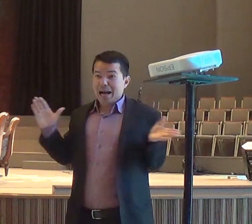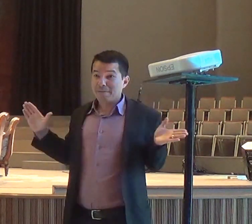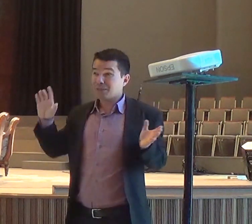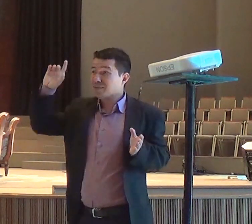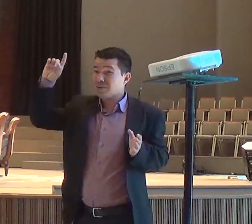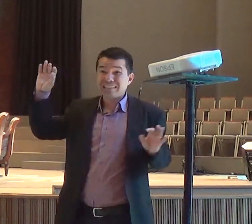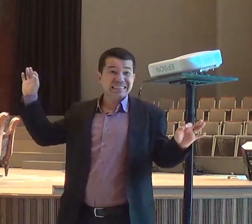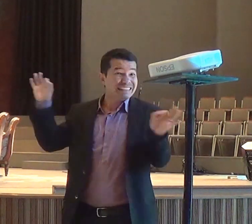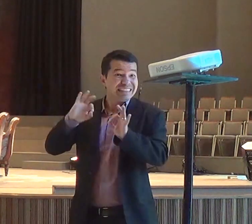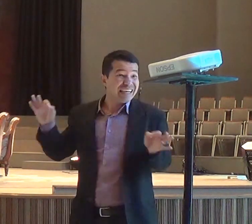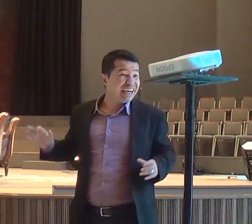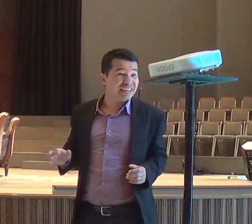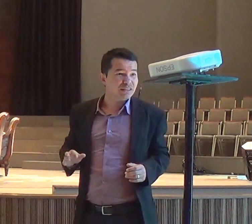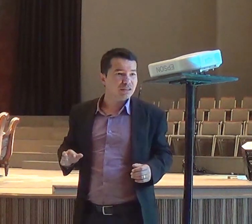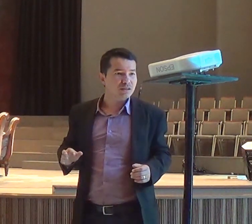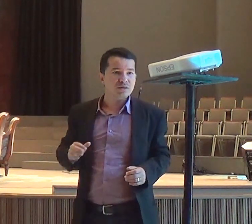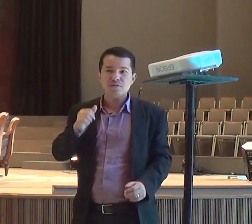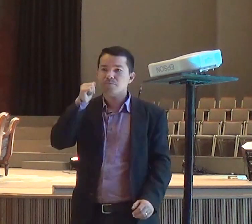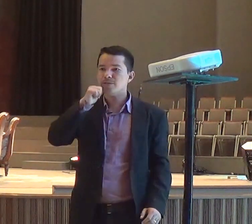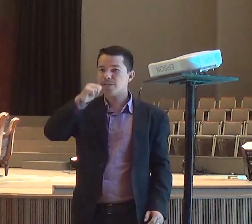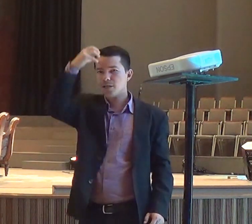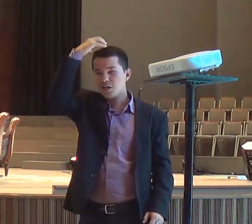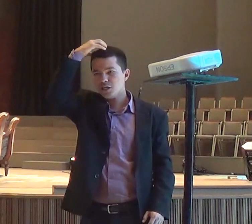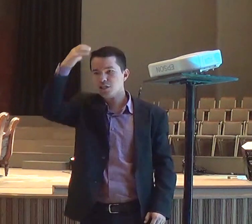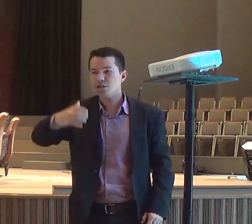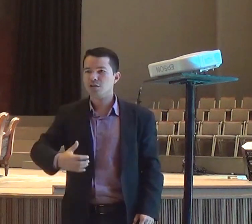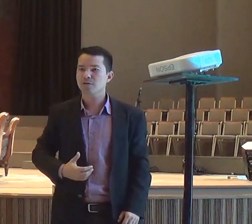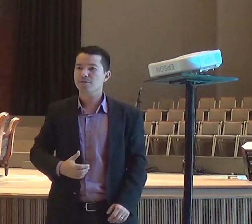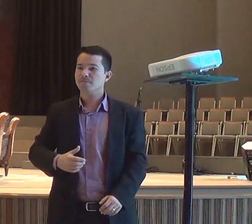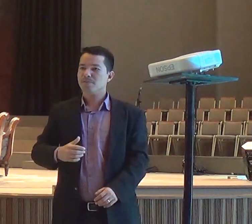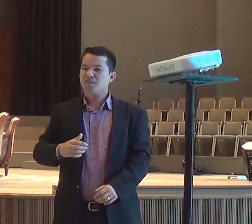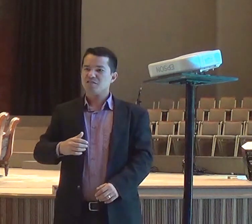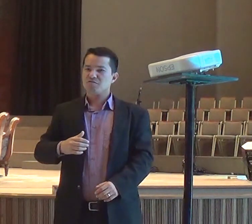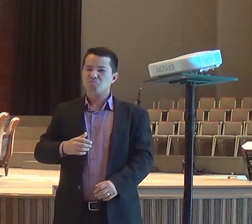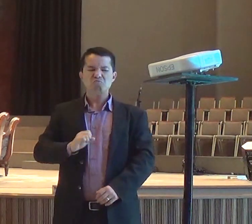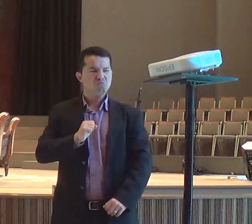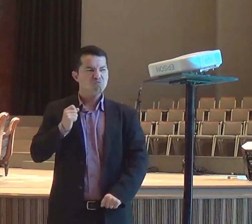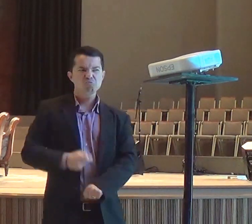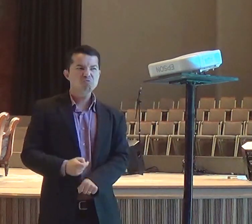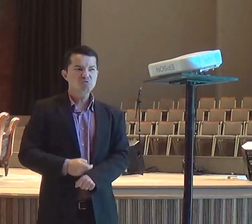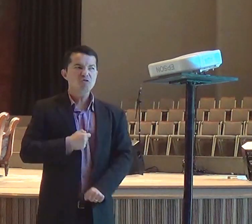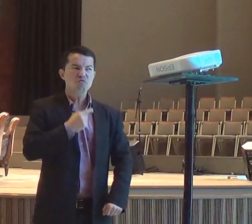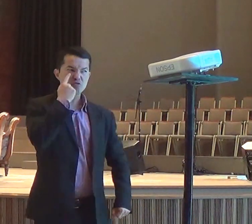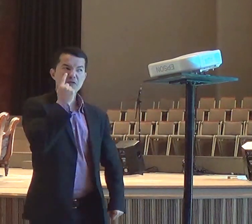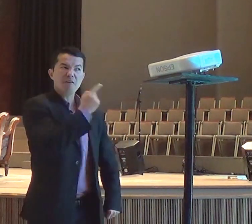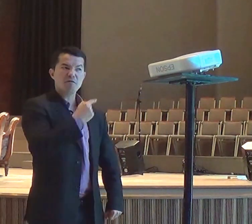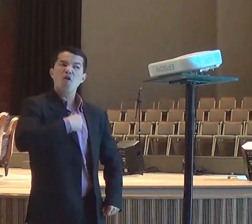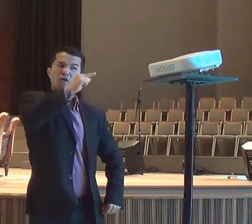ouve-me, ouve-me, ouve-me, caiu, fogo do céu, o povo, caiu com a boca, no pó,